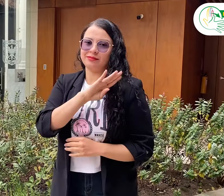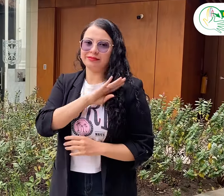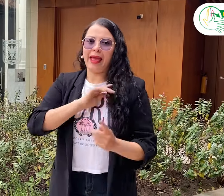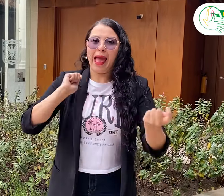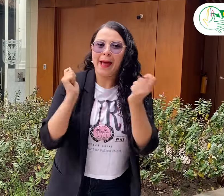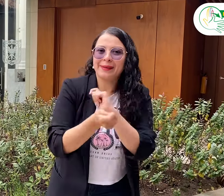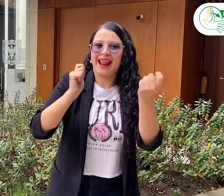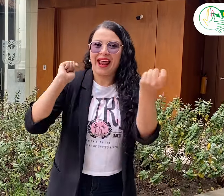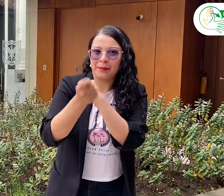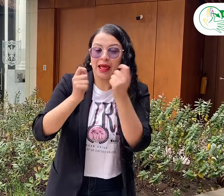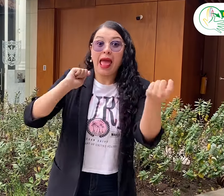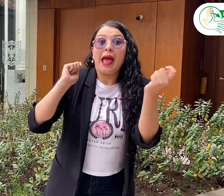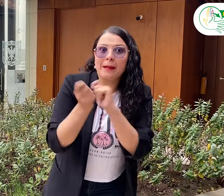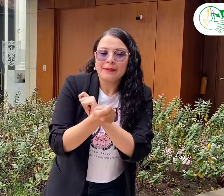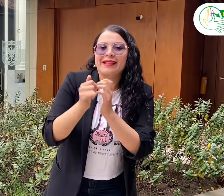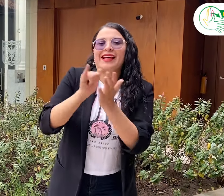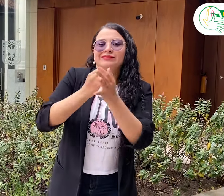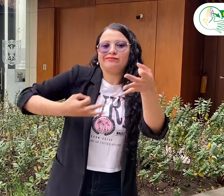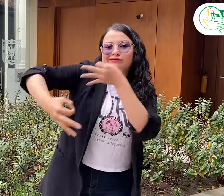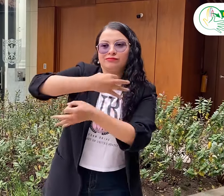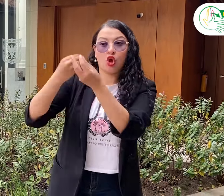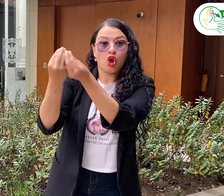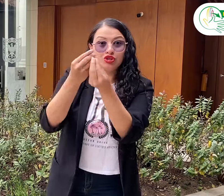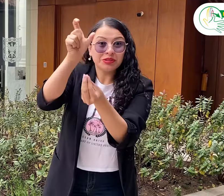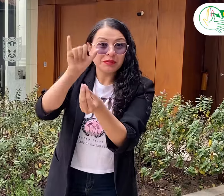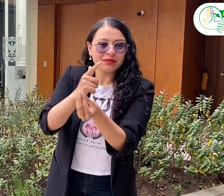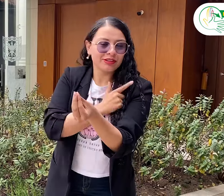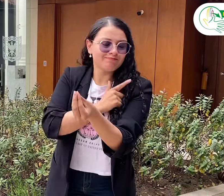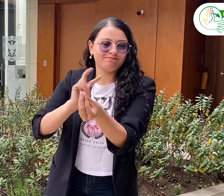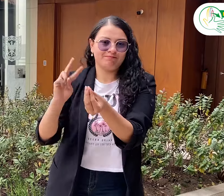locales, por ejemplo con la alcaldía, este proyecto pasó a manos del concejal Oviedo.